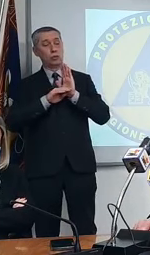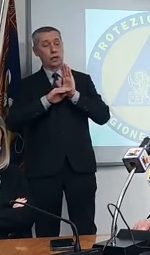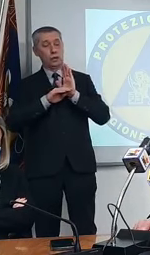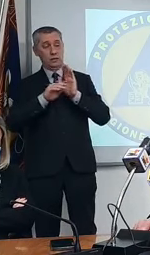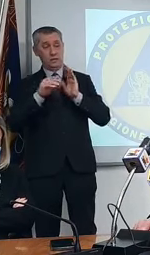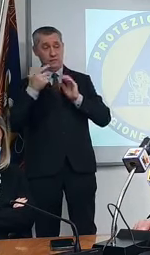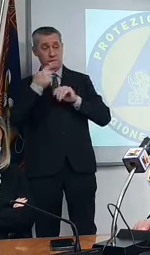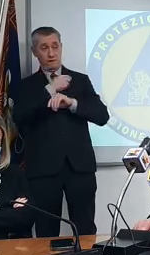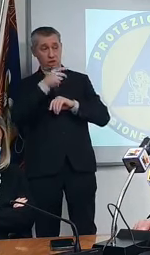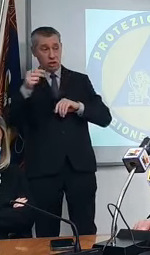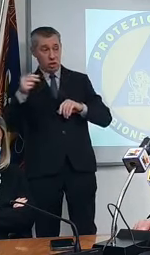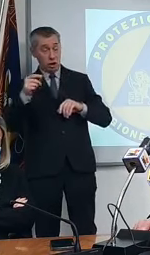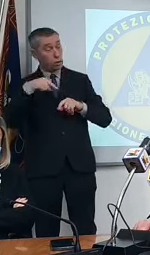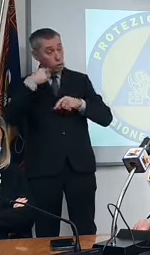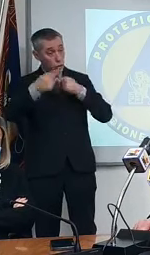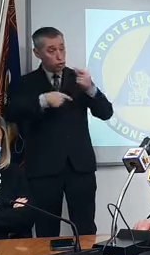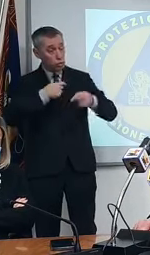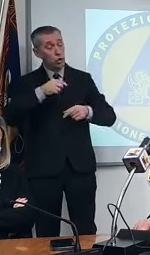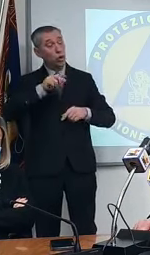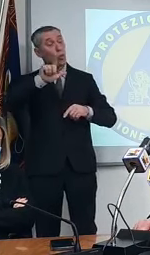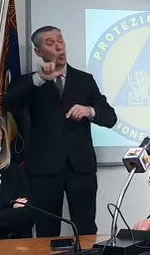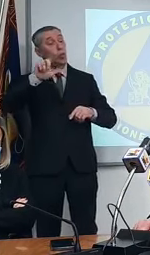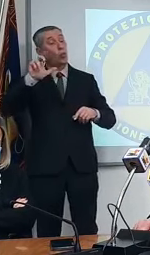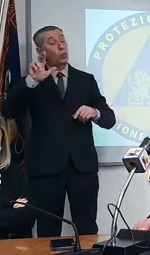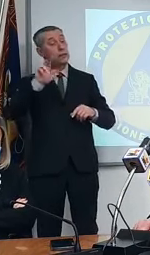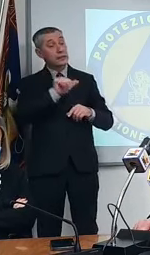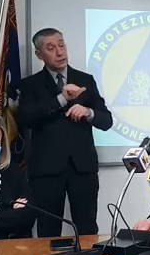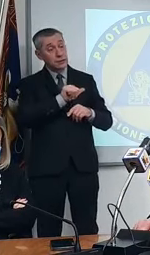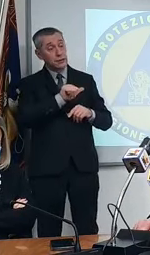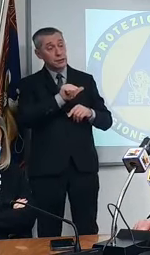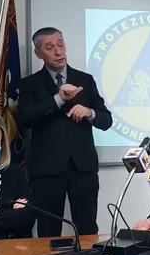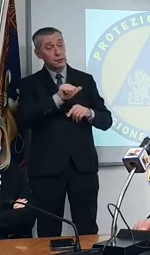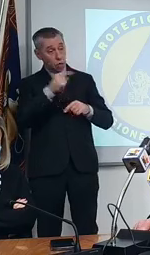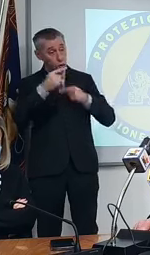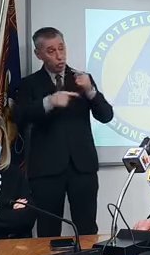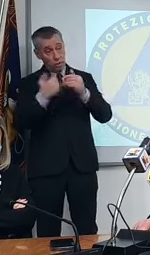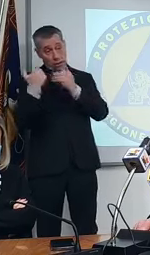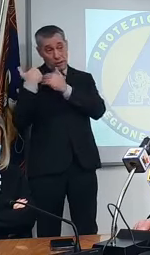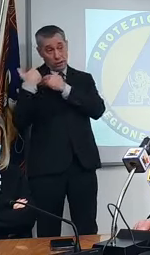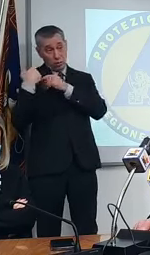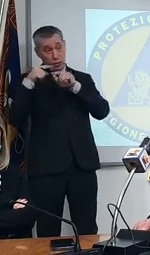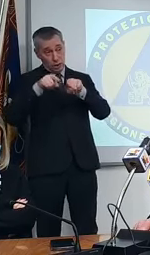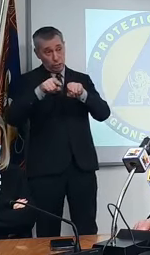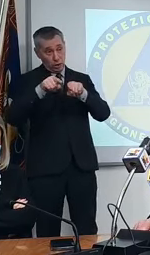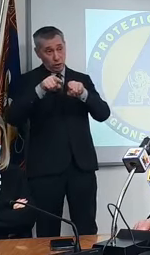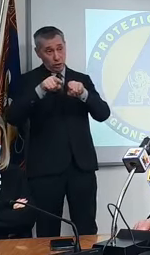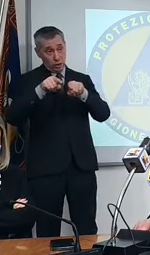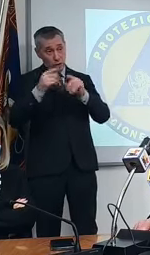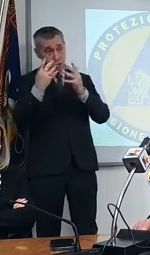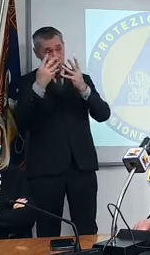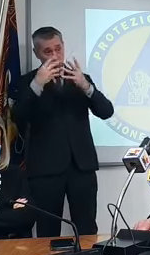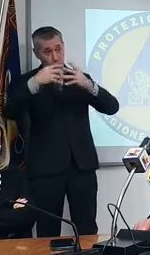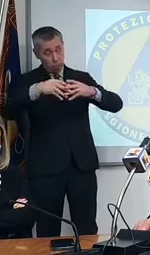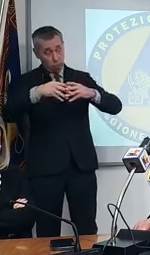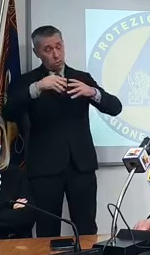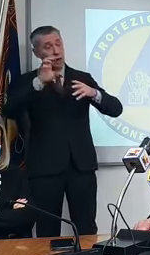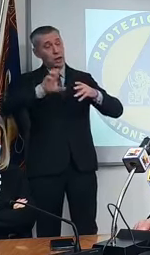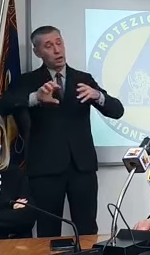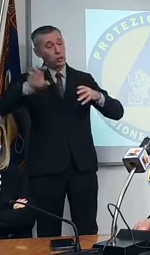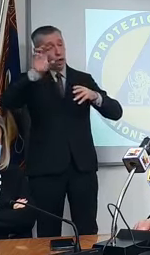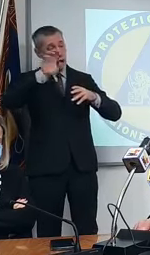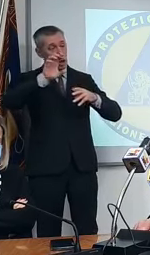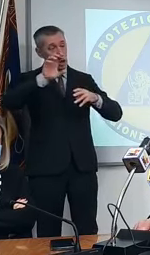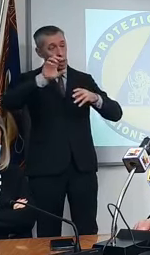a farsi carico del piano vaccinale con un coordinamento regionale anche nelle prospettive